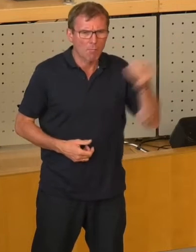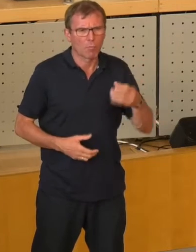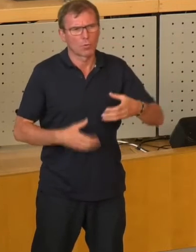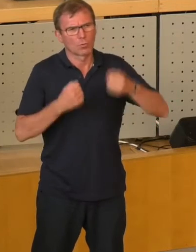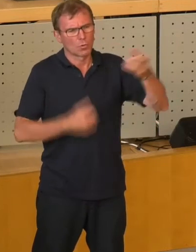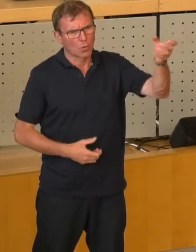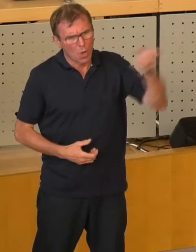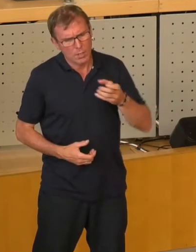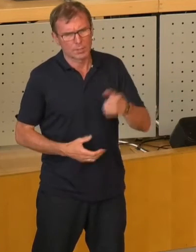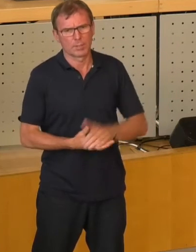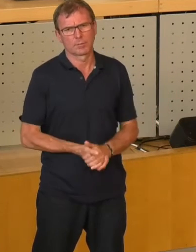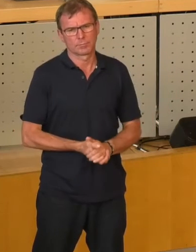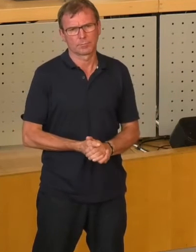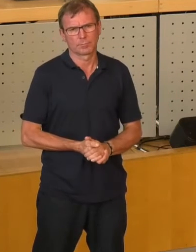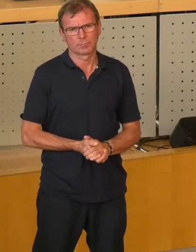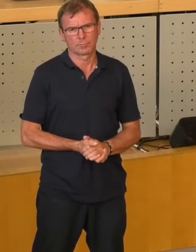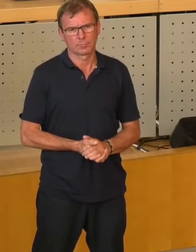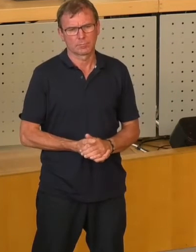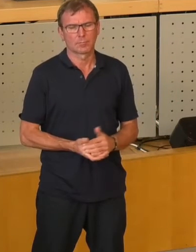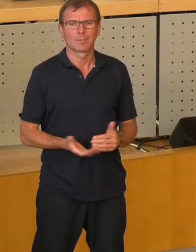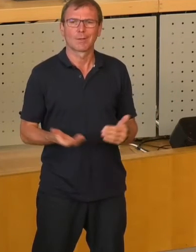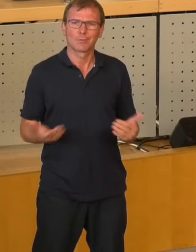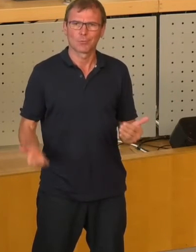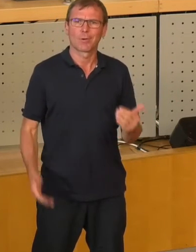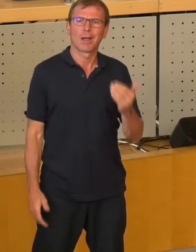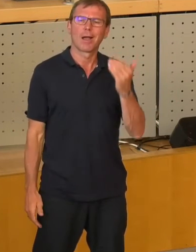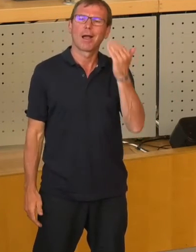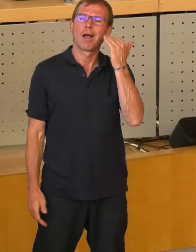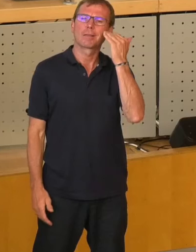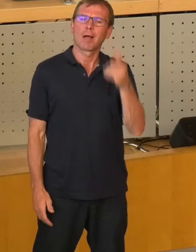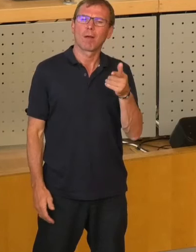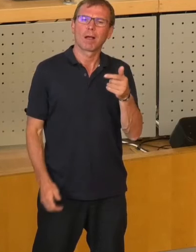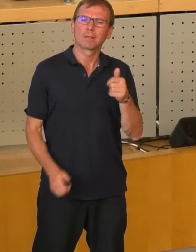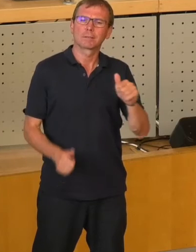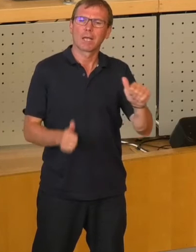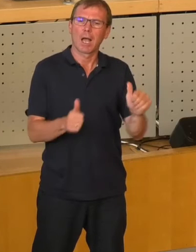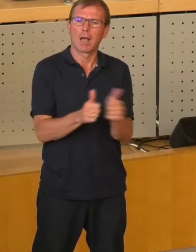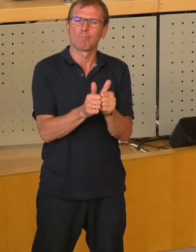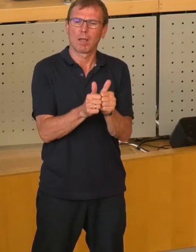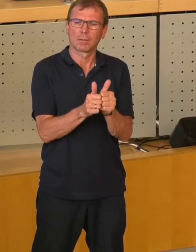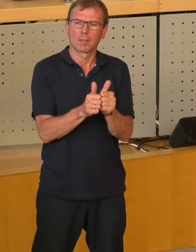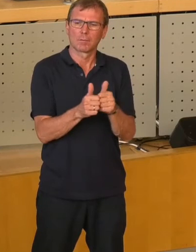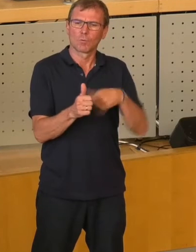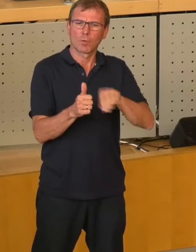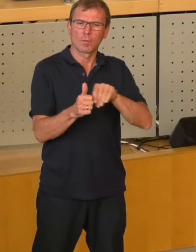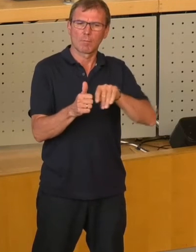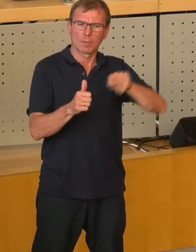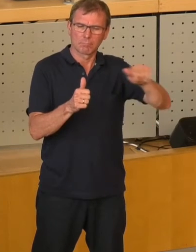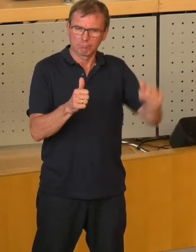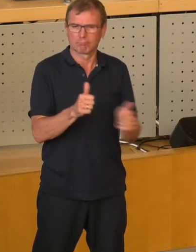Und so sind damals diese Partner in das Unternehmen gekommen.